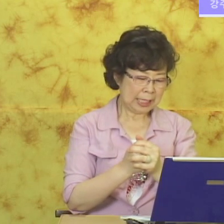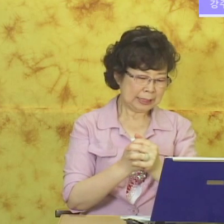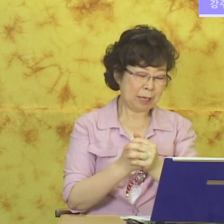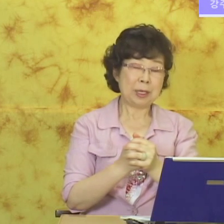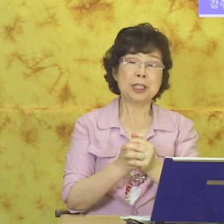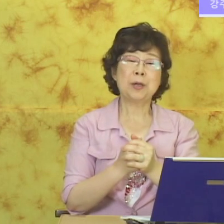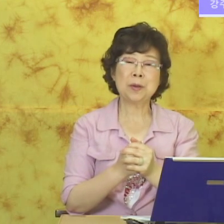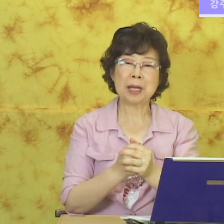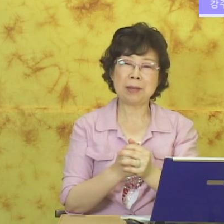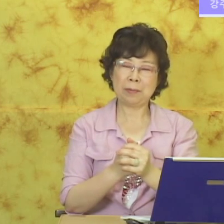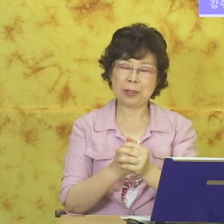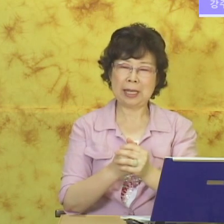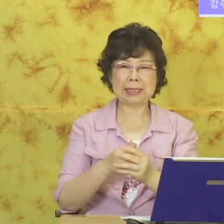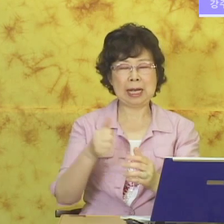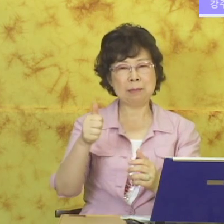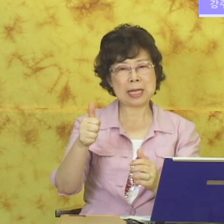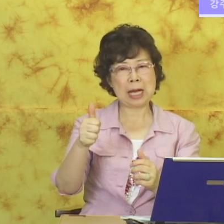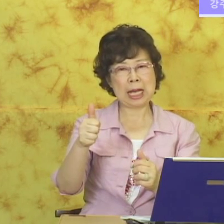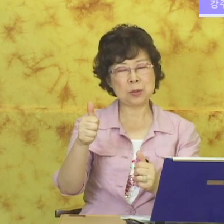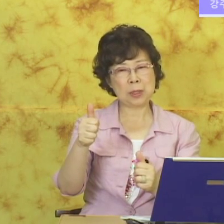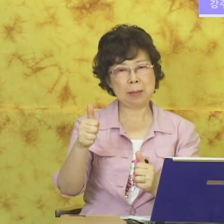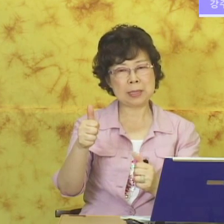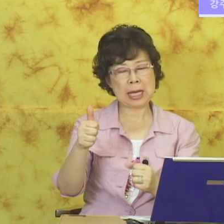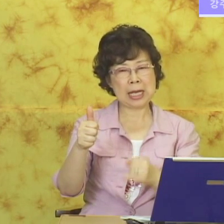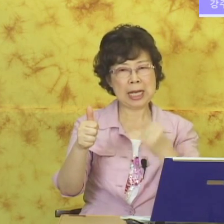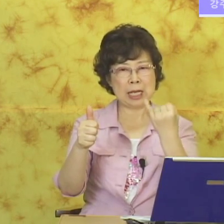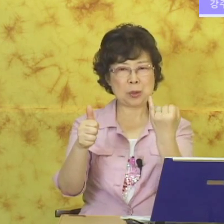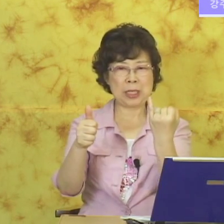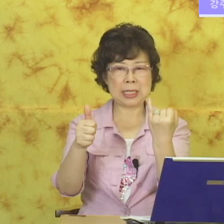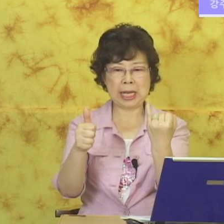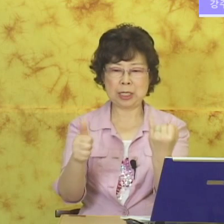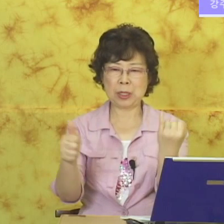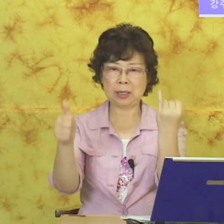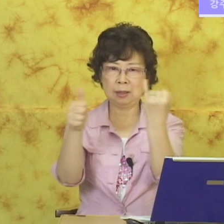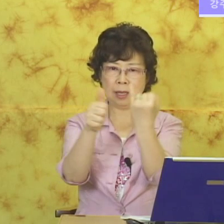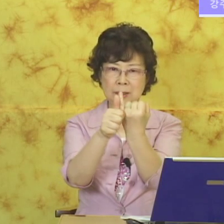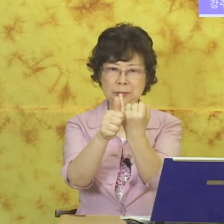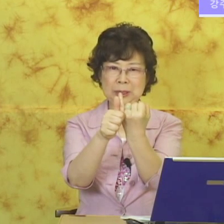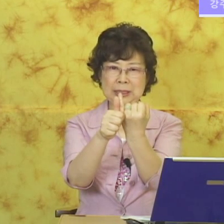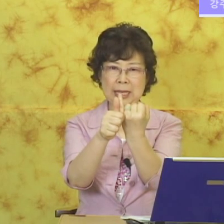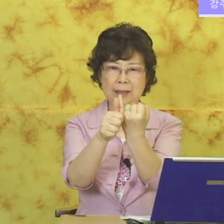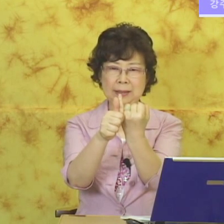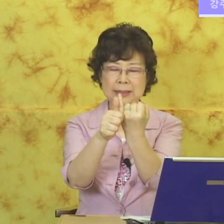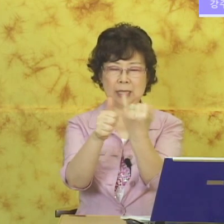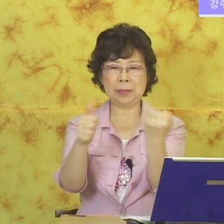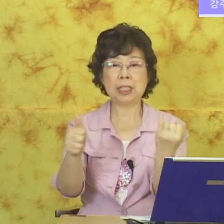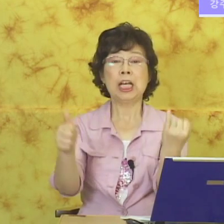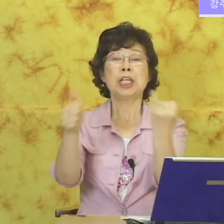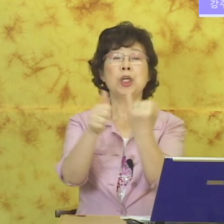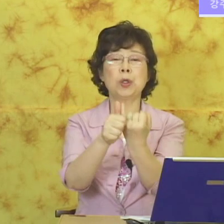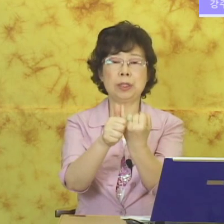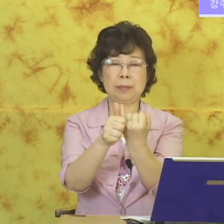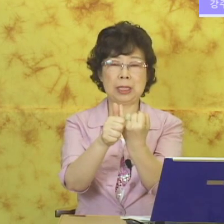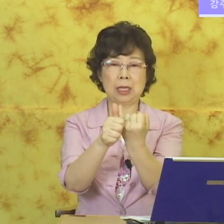그 다음 결혼 한번 해볼까요. 남자 한 손 남자 한 손 여자 해가지고 이렇게 탁 붙이세요. 자 이러면 결혼입니다.